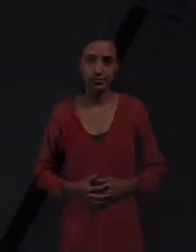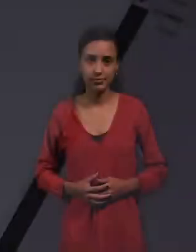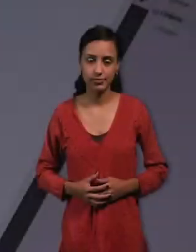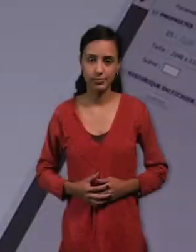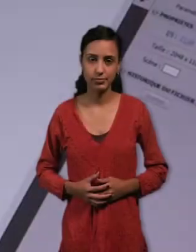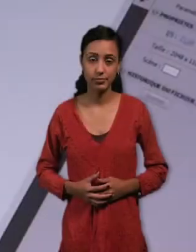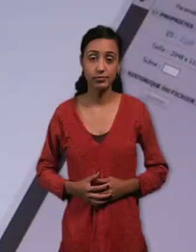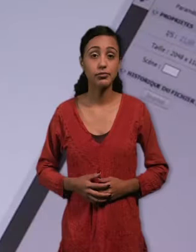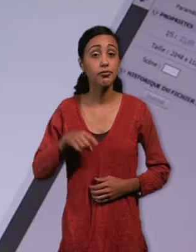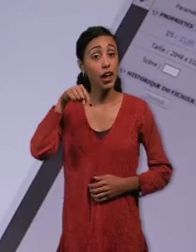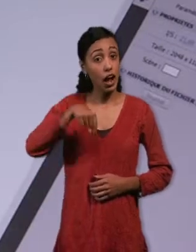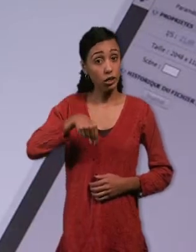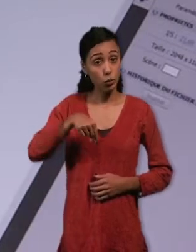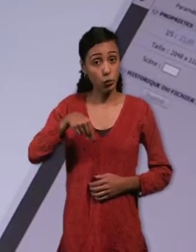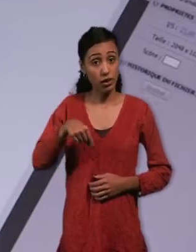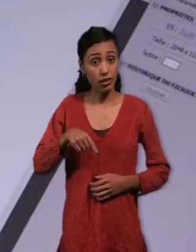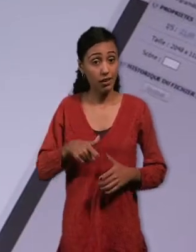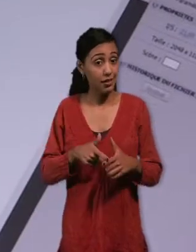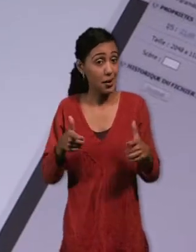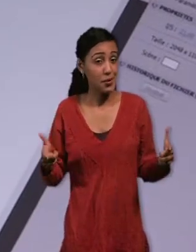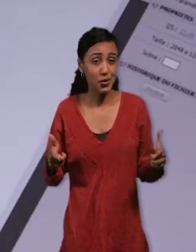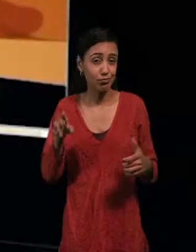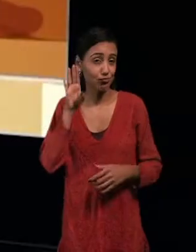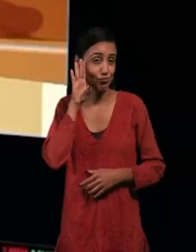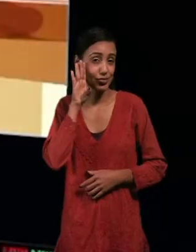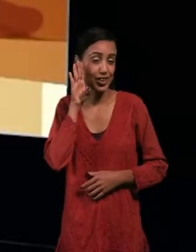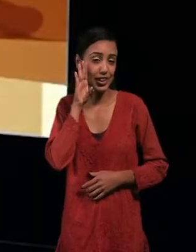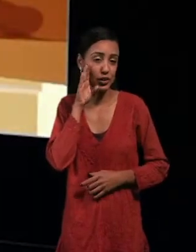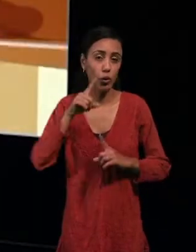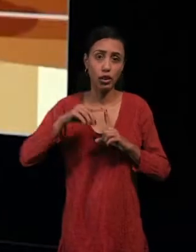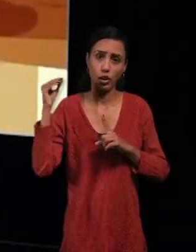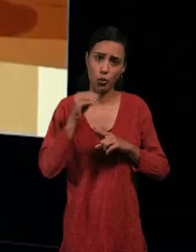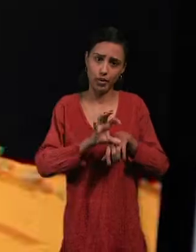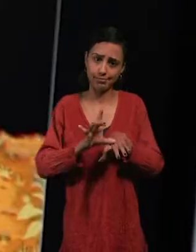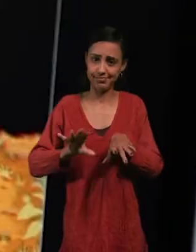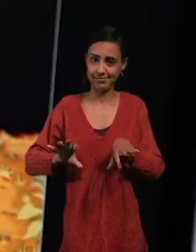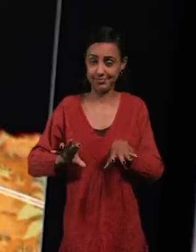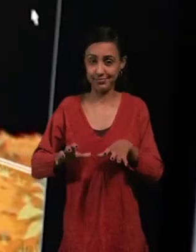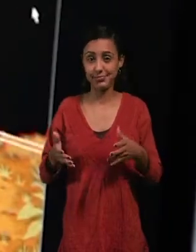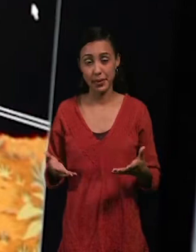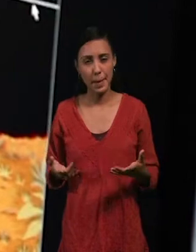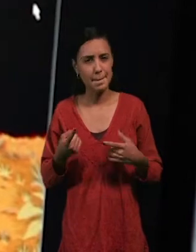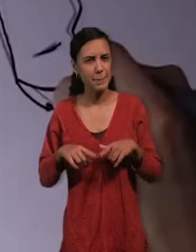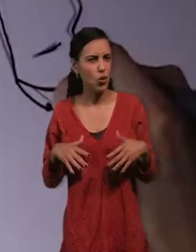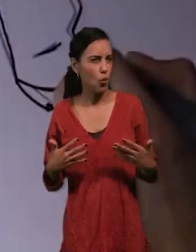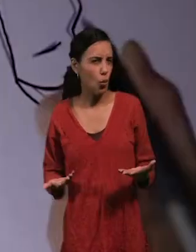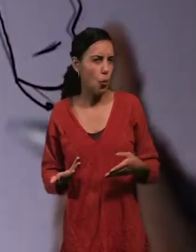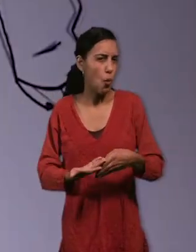En la actualidad, la mayoría de las animaciones utilizan la tecnología digital. Pero, ¿cómo se hacían los dibujos